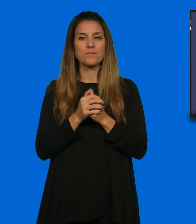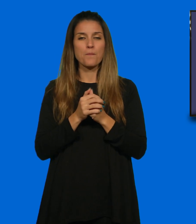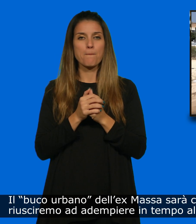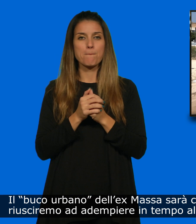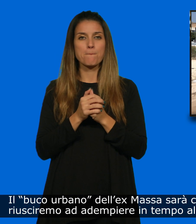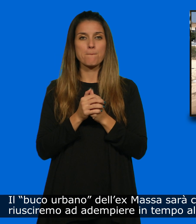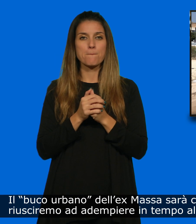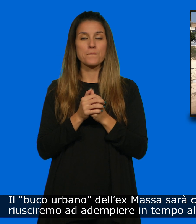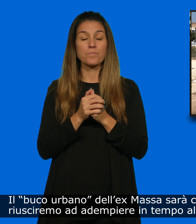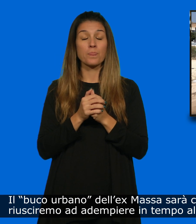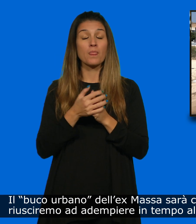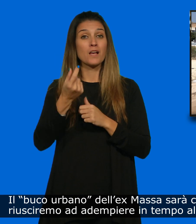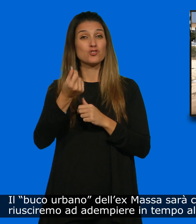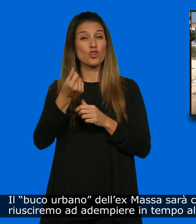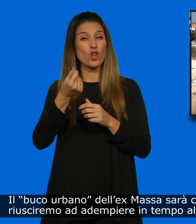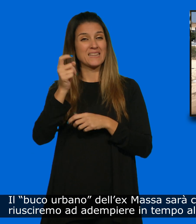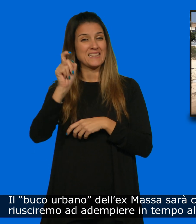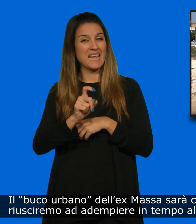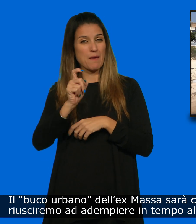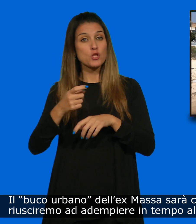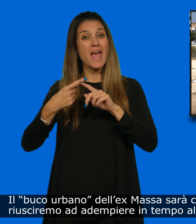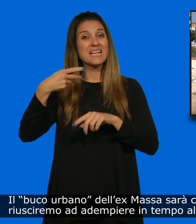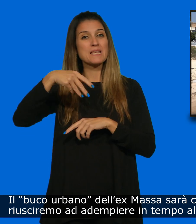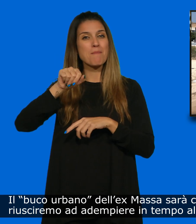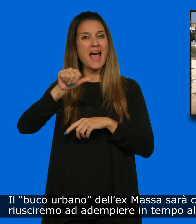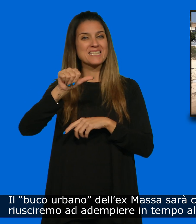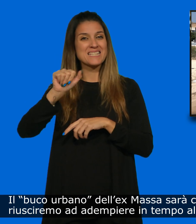il buco urbano dell'ex massa sarà cancellato entro il 2026